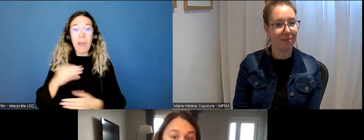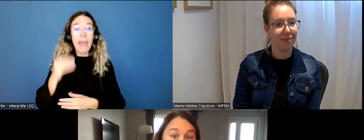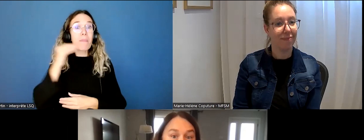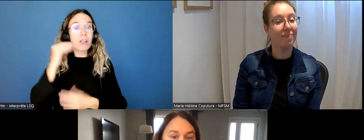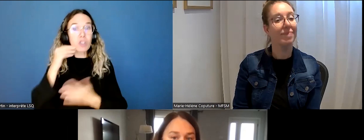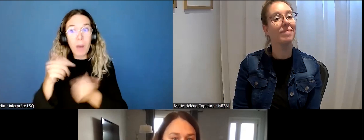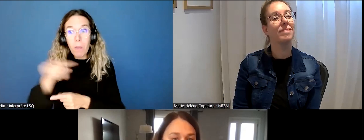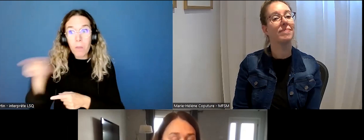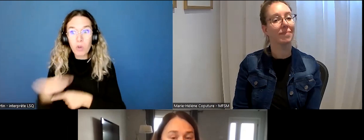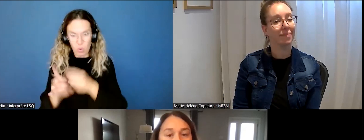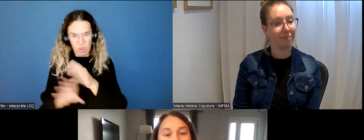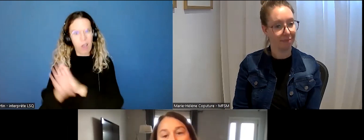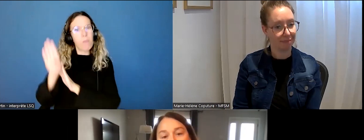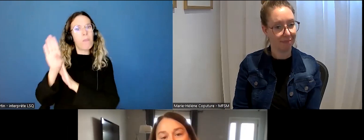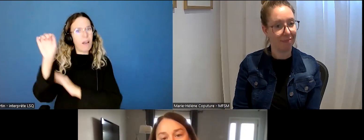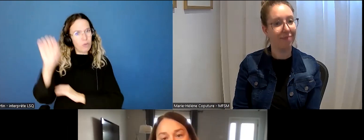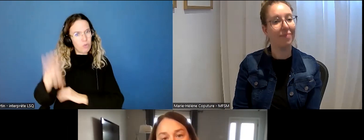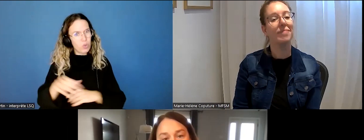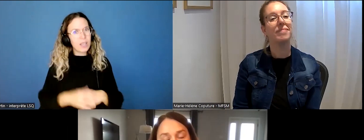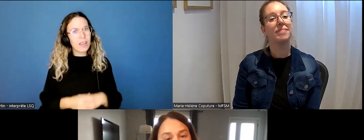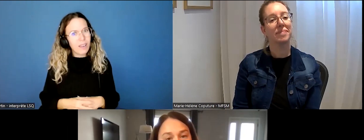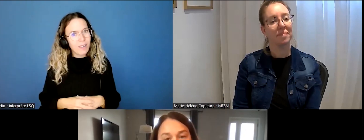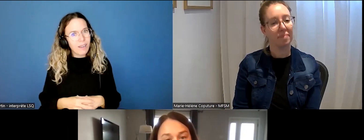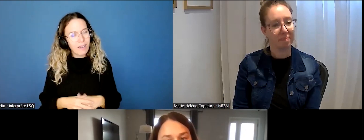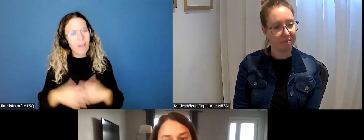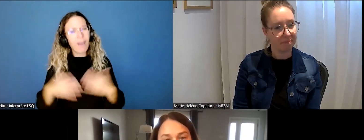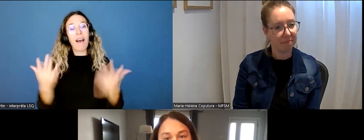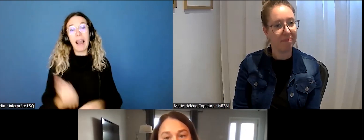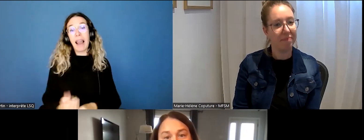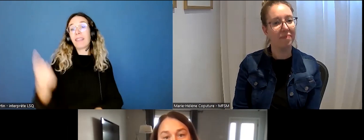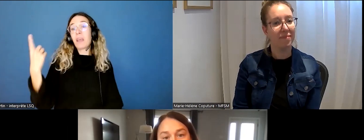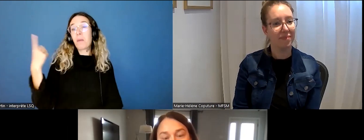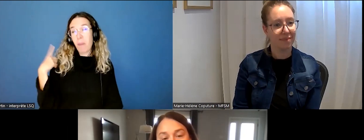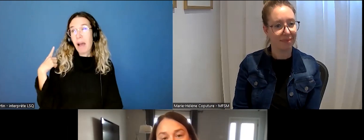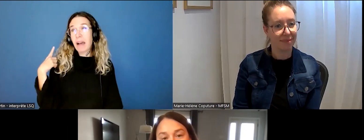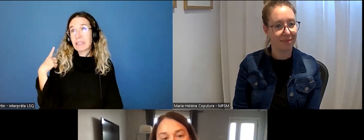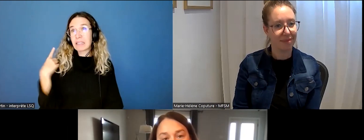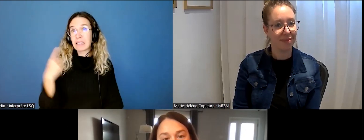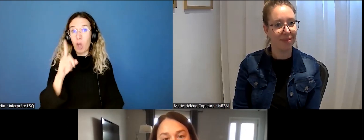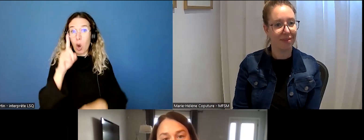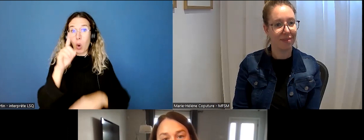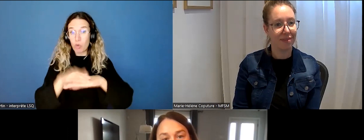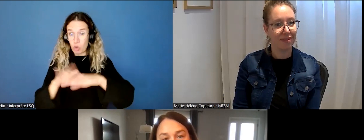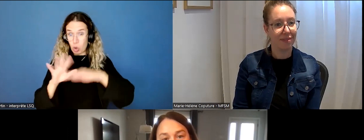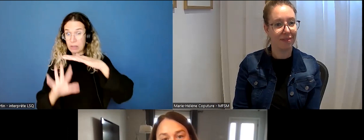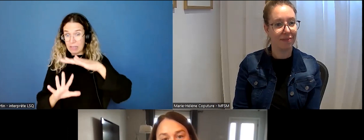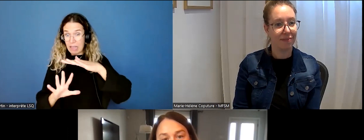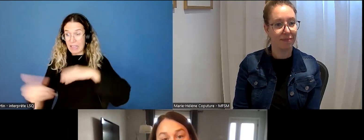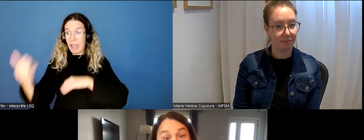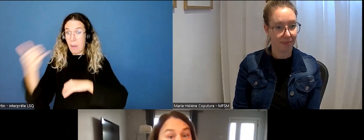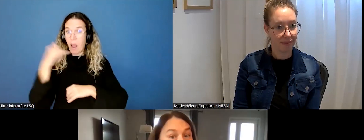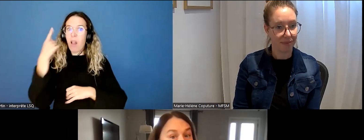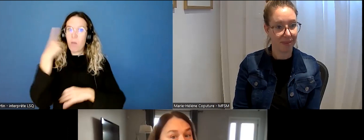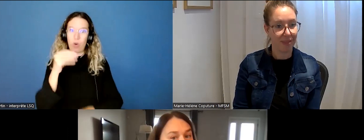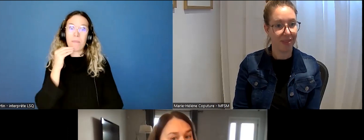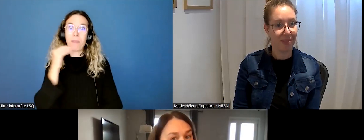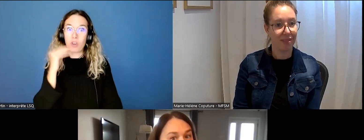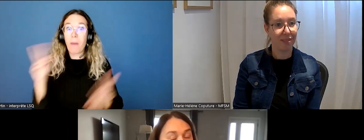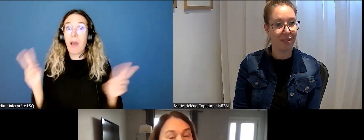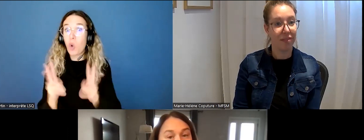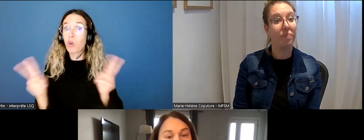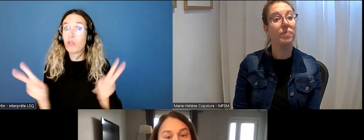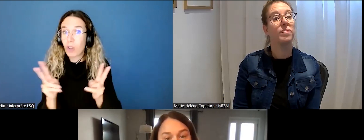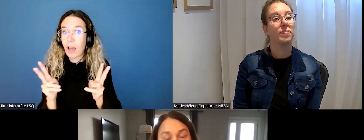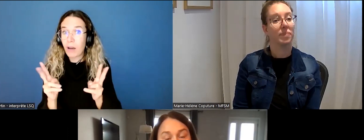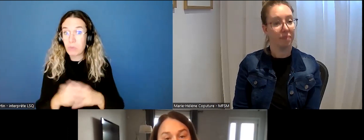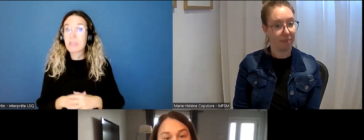elles ont augmenté beaucoup. Ce qui fait que l'an dernier, presque une demande sur cinq à SOS était une demande d'hébergement d'urgence. Donc,